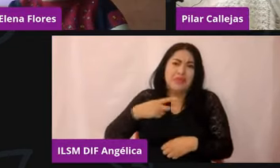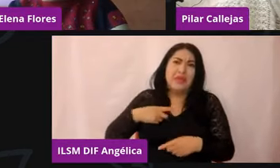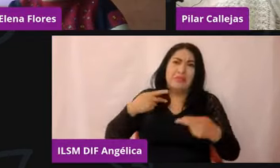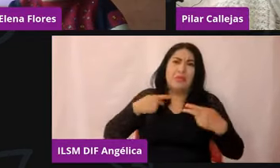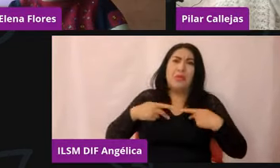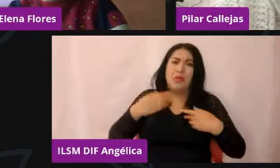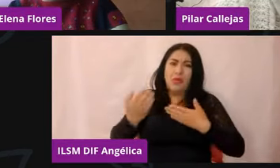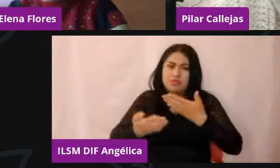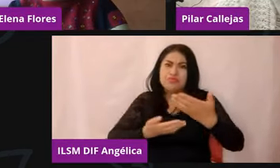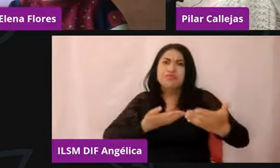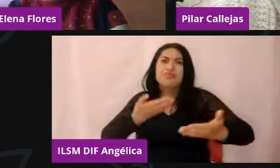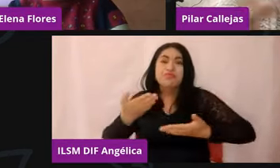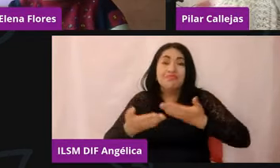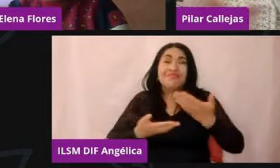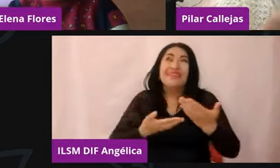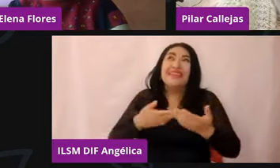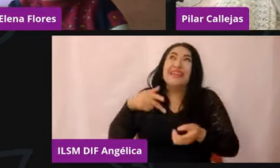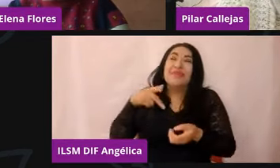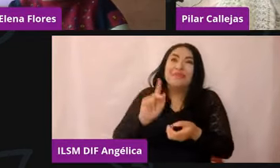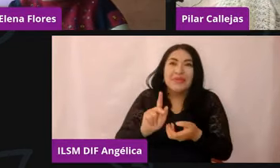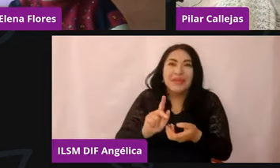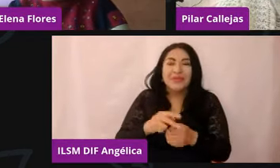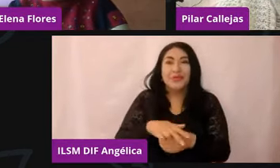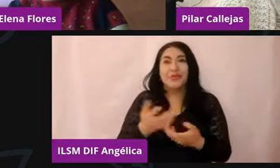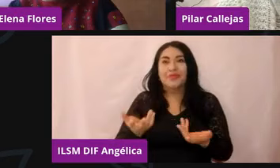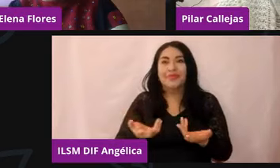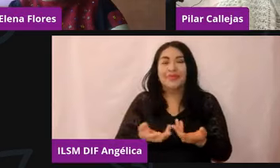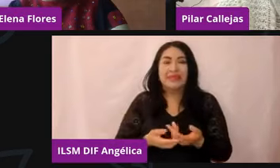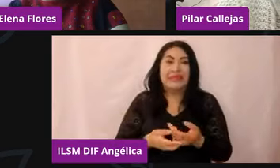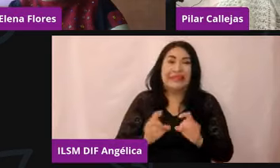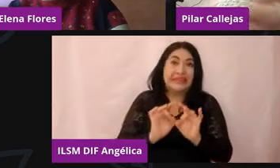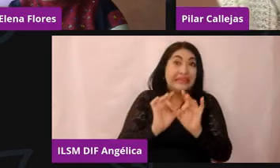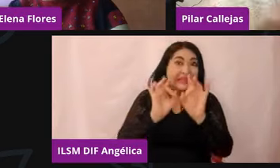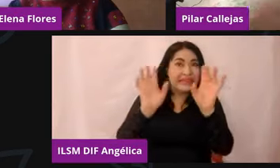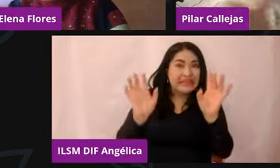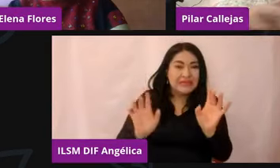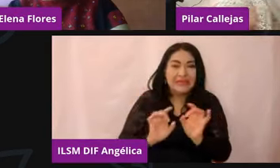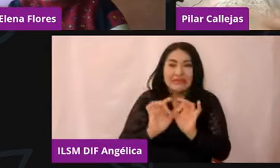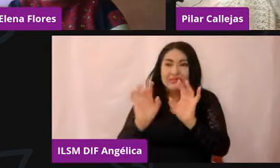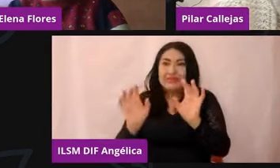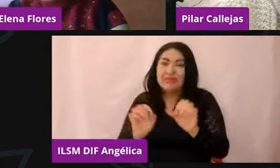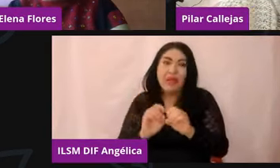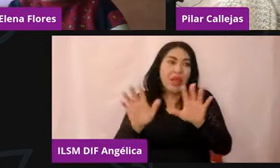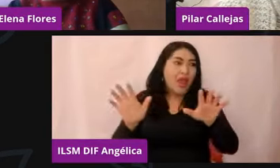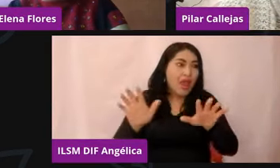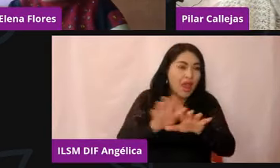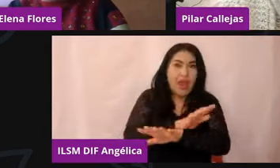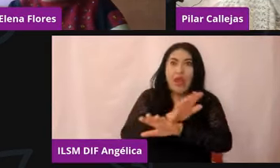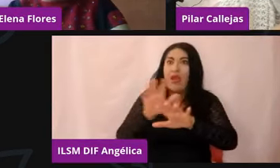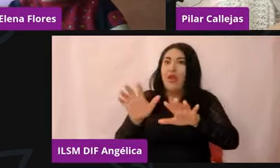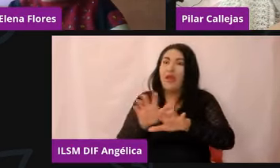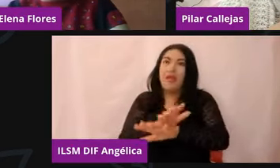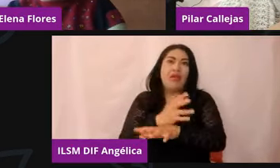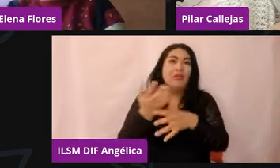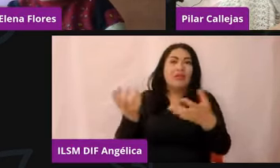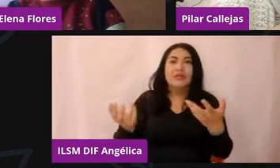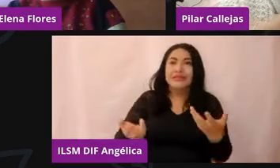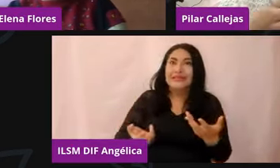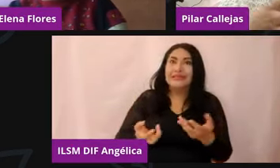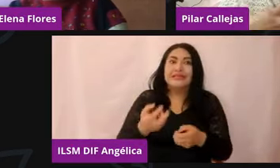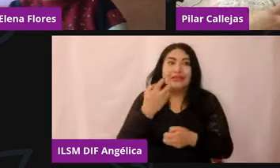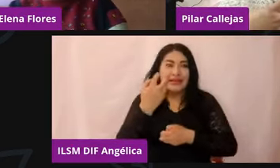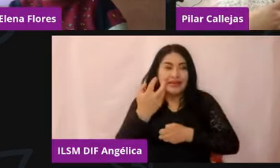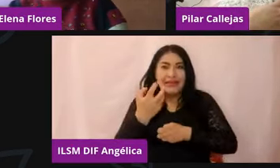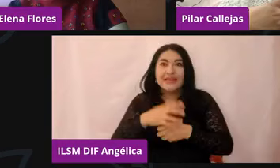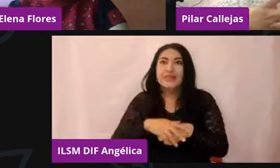etcétera, etcétera. Pero realmente cuando pasa todas estas situaciones en la que nos cambia o nos mueve el escenario, ahí es donde vienen